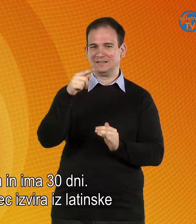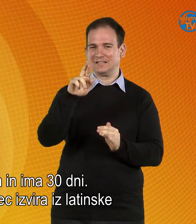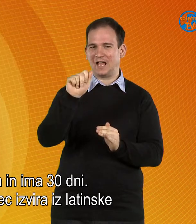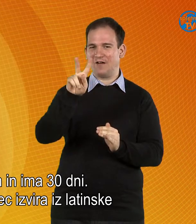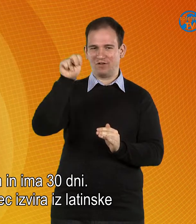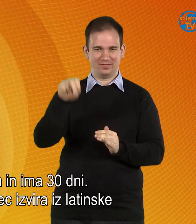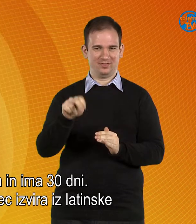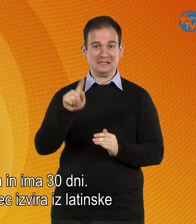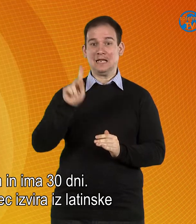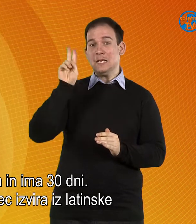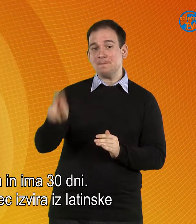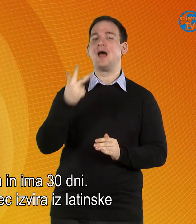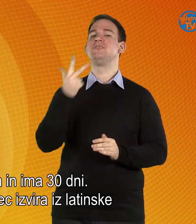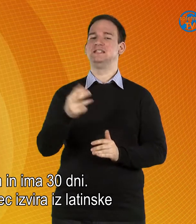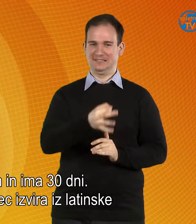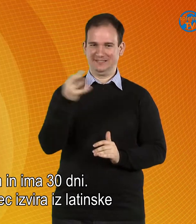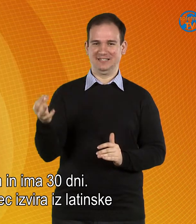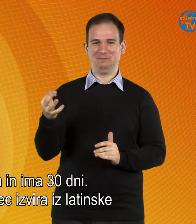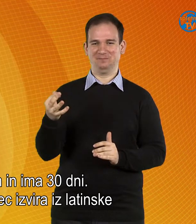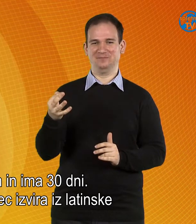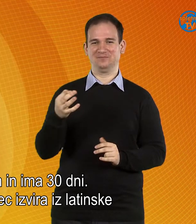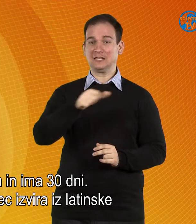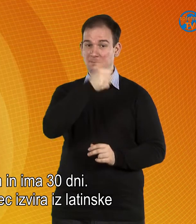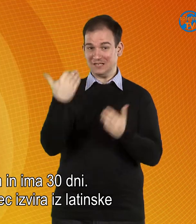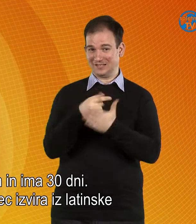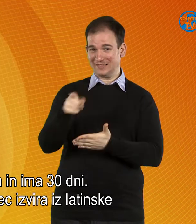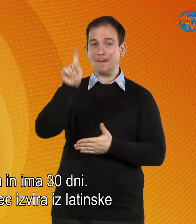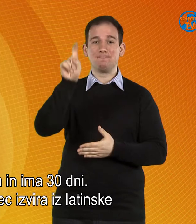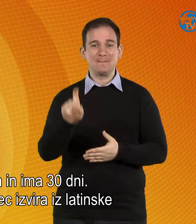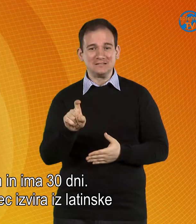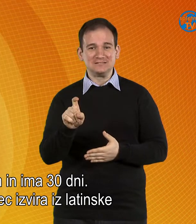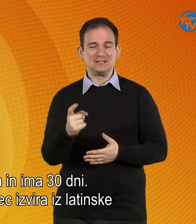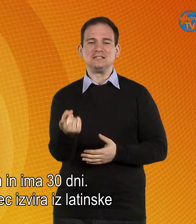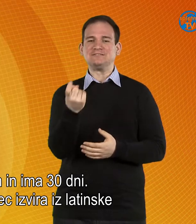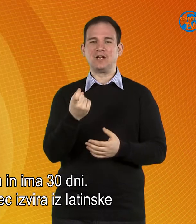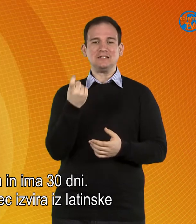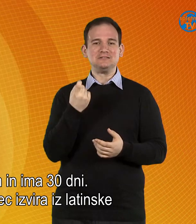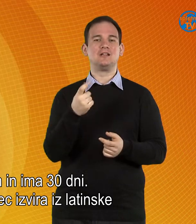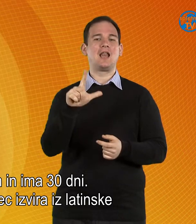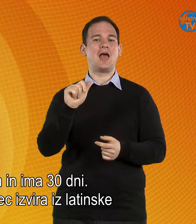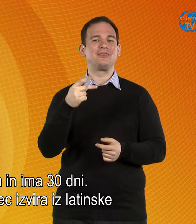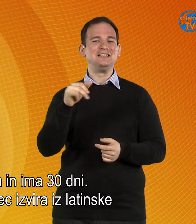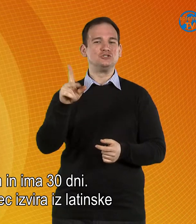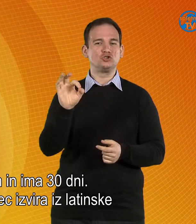traven in ima 30 dni. Ime za ta mesec izvira iz latinske besede